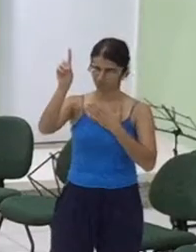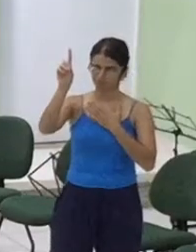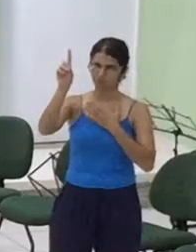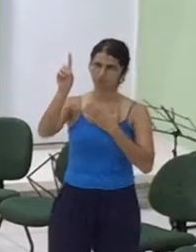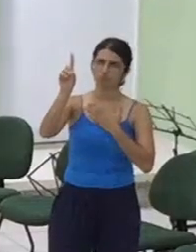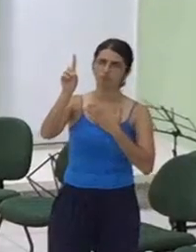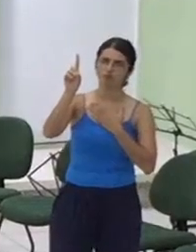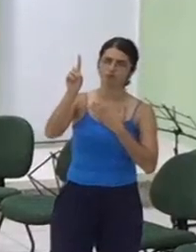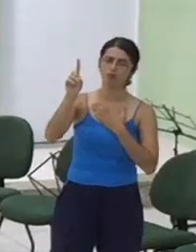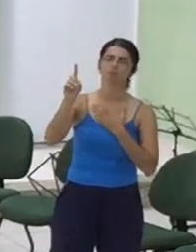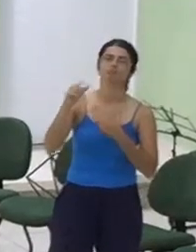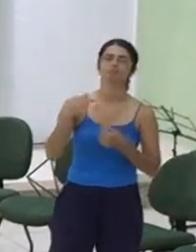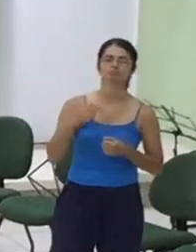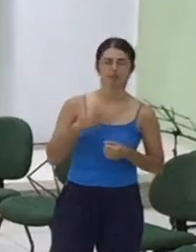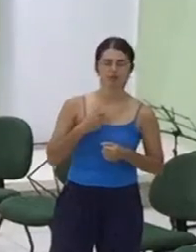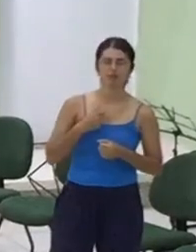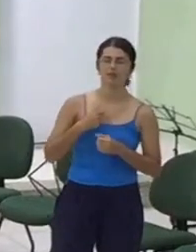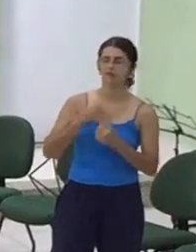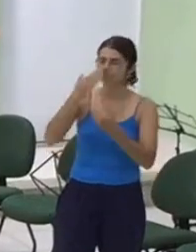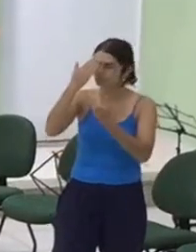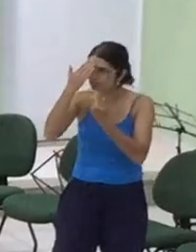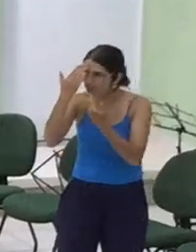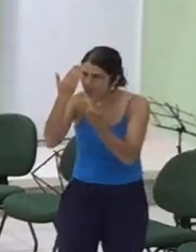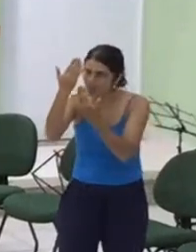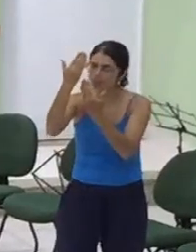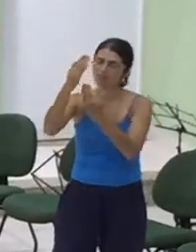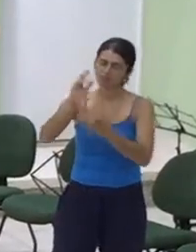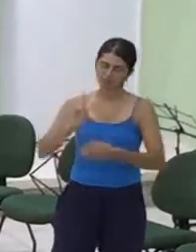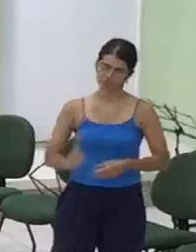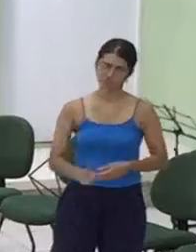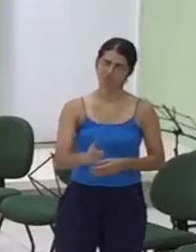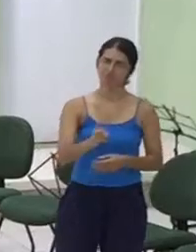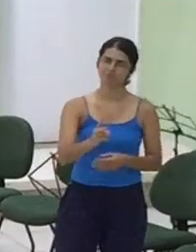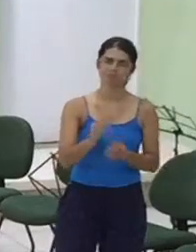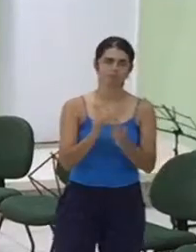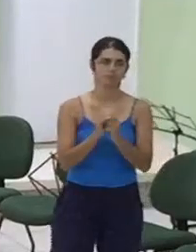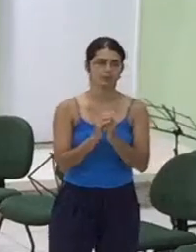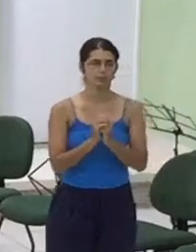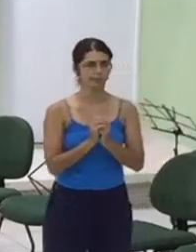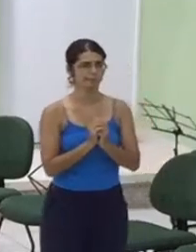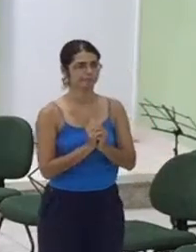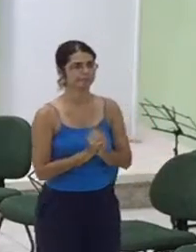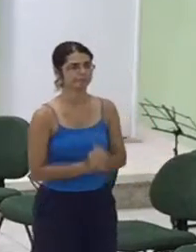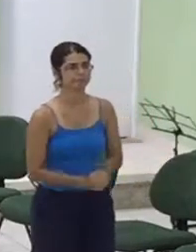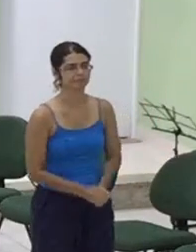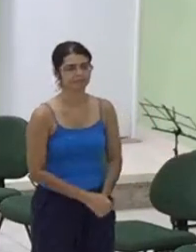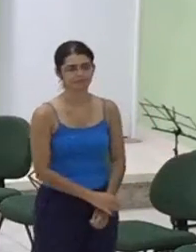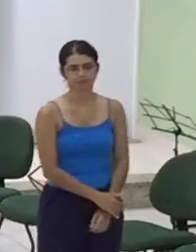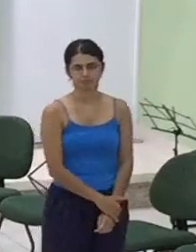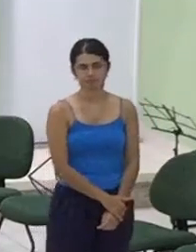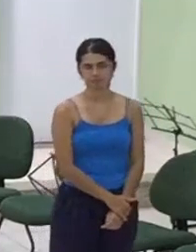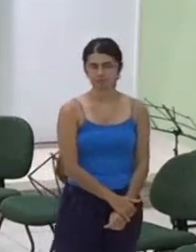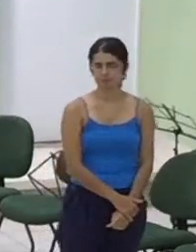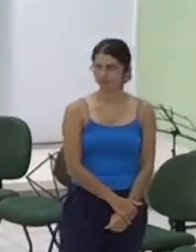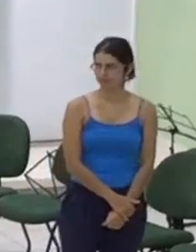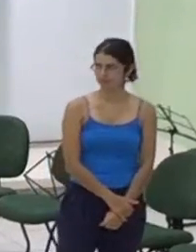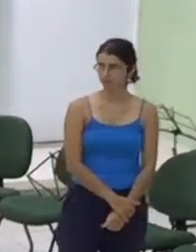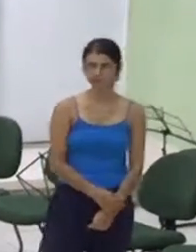eu te darei graças para sempre. Amém. Ainda hoje eu falei com a rainha em casa, nem